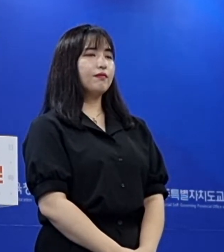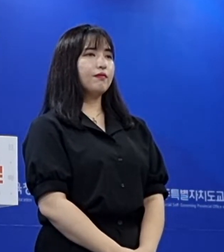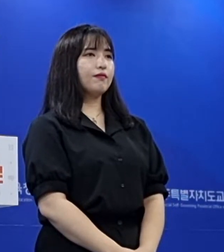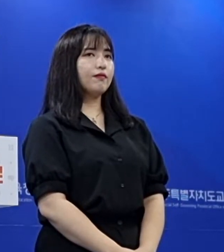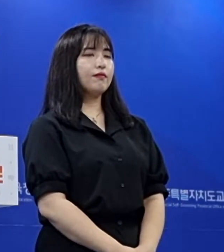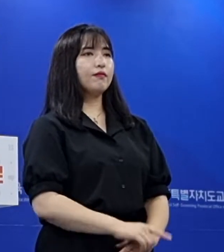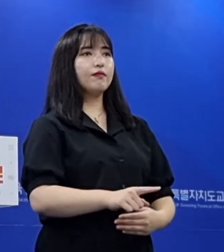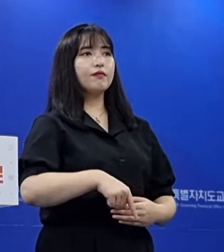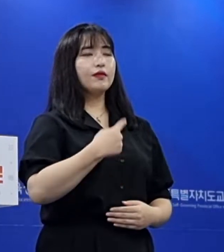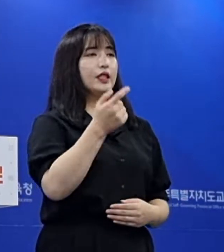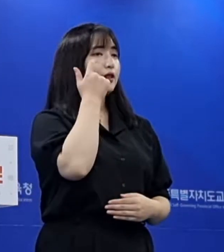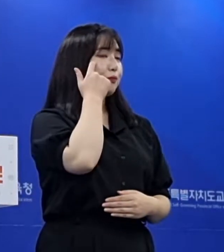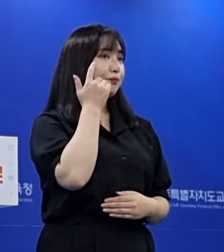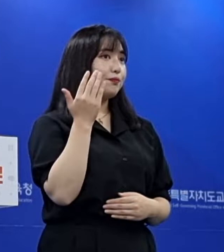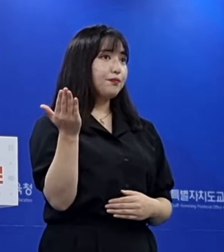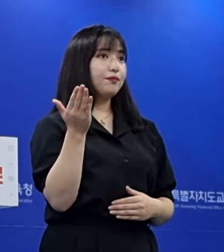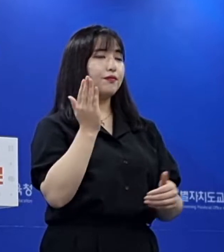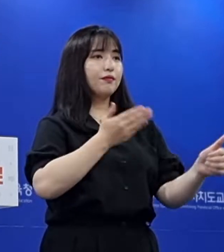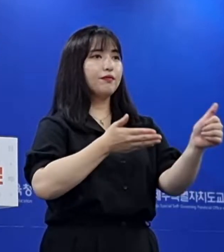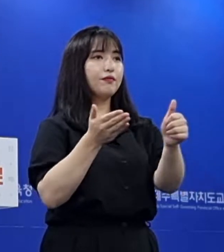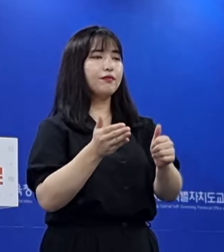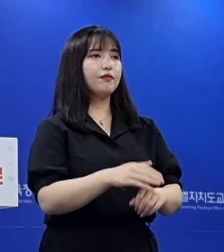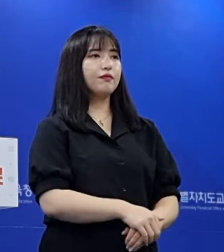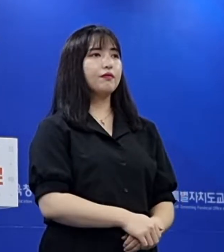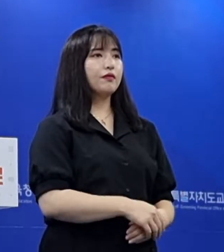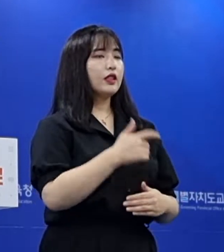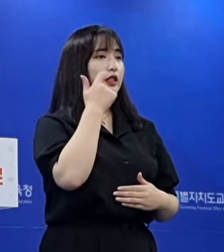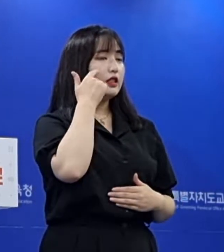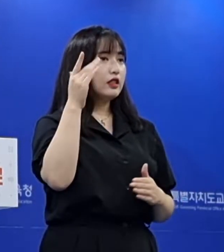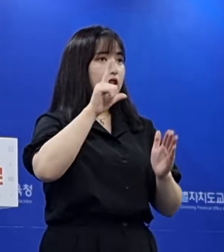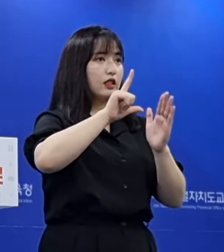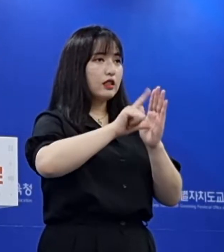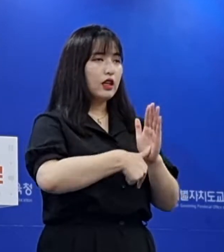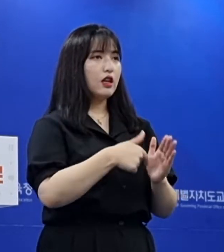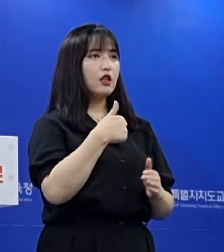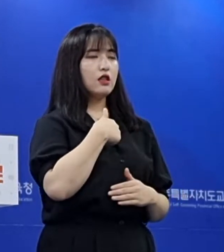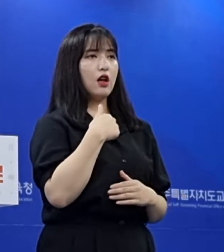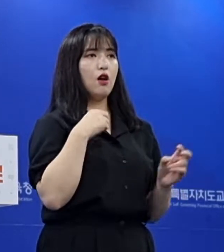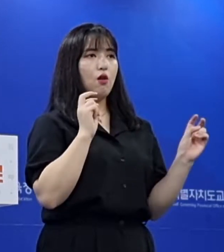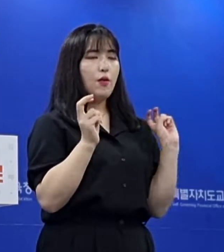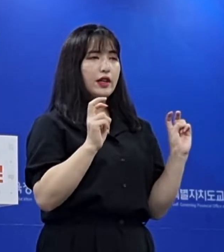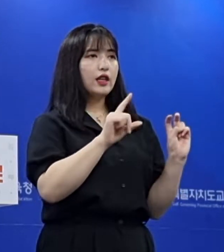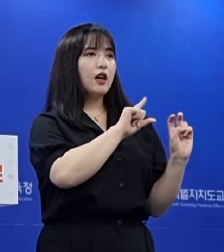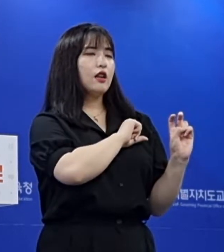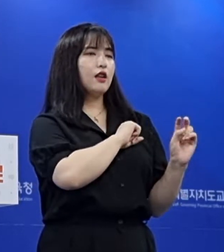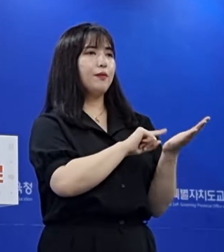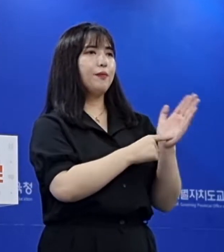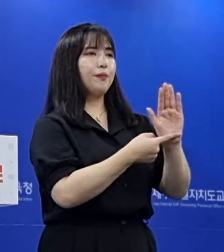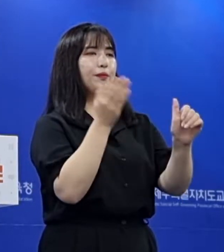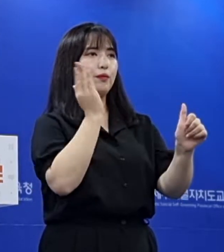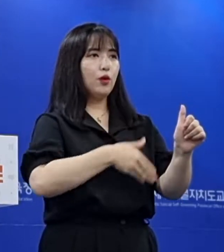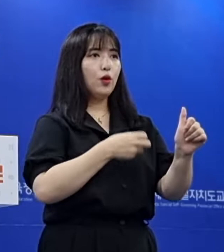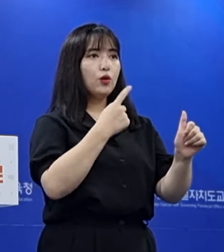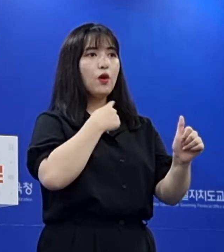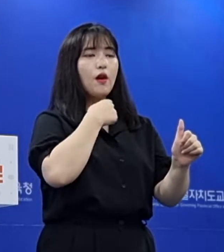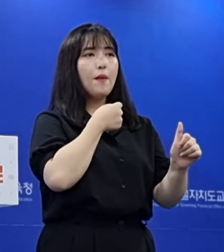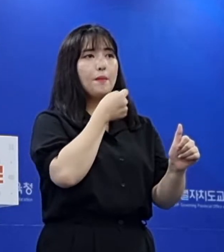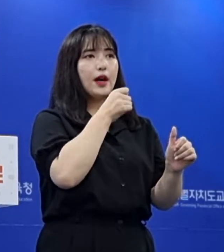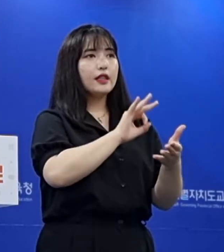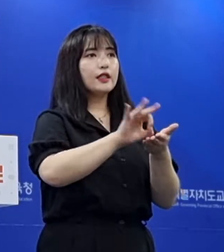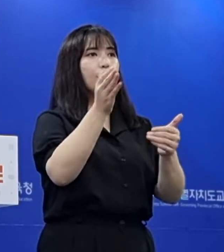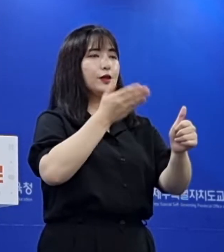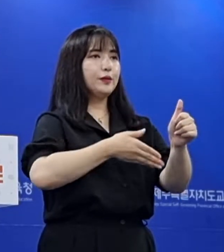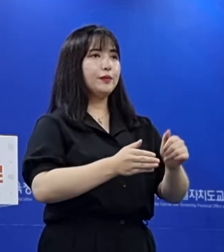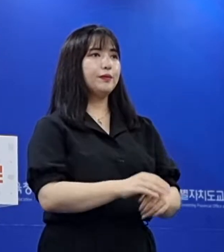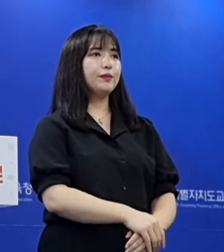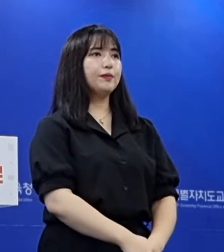이어서 질의를 받도록 하겠습니다. 질의 시에는 소모과 성함을 말씀해 주시고 마이크를 사용해 주시기